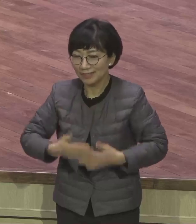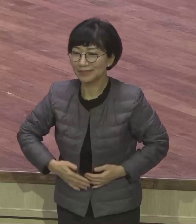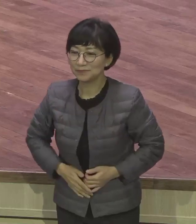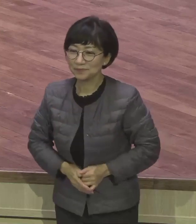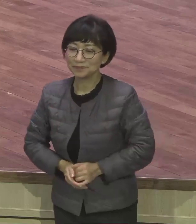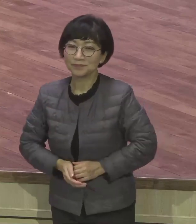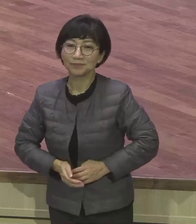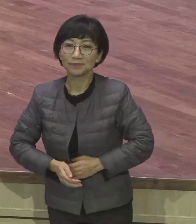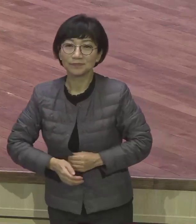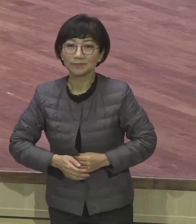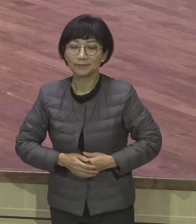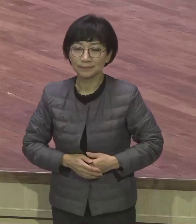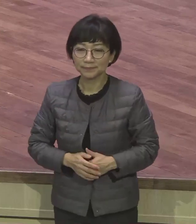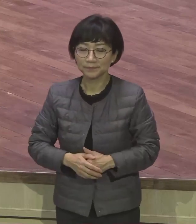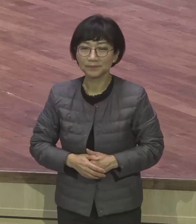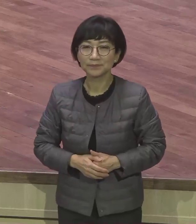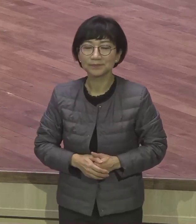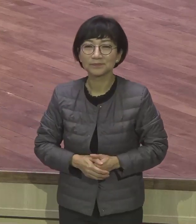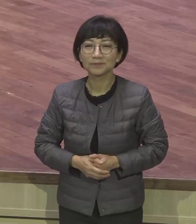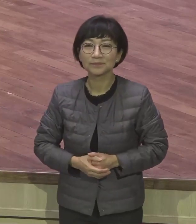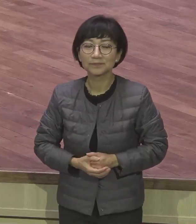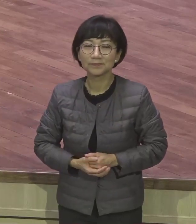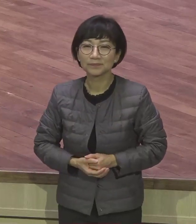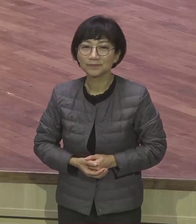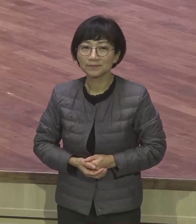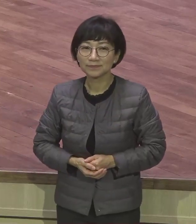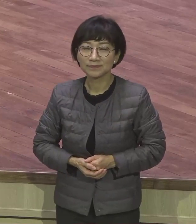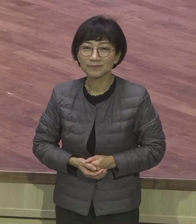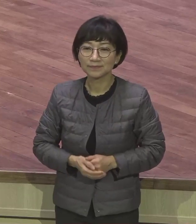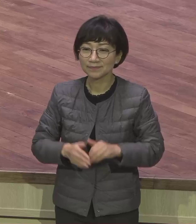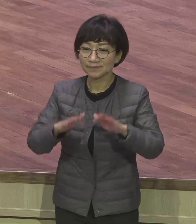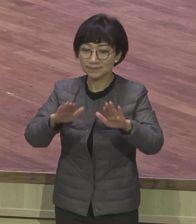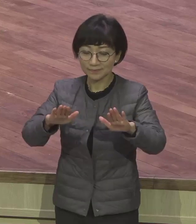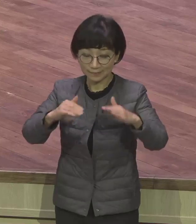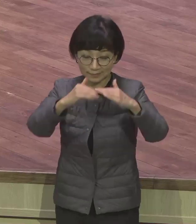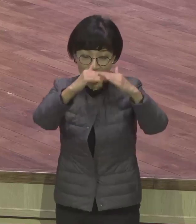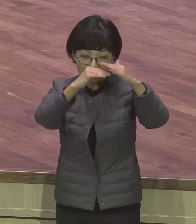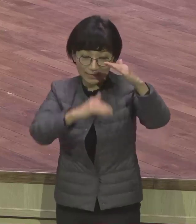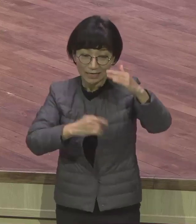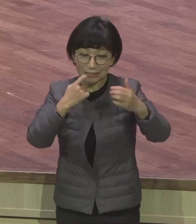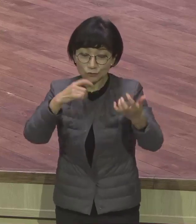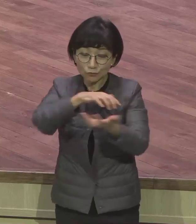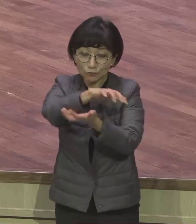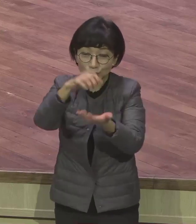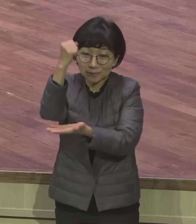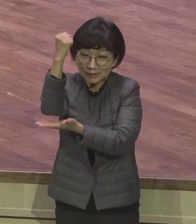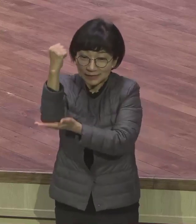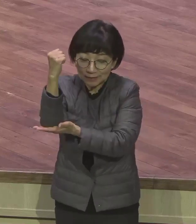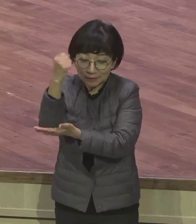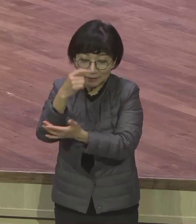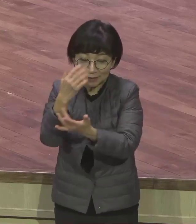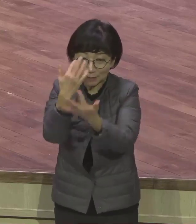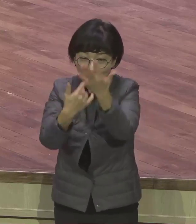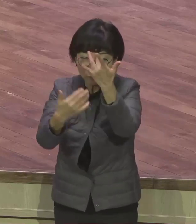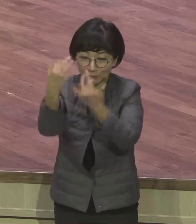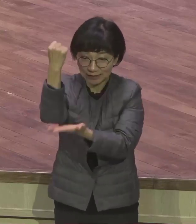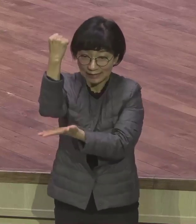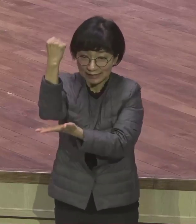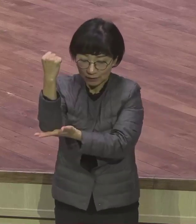지켜주신다 특별히 본문에 보면 이런 구름기동과 불기동이 백성 앞에서 어떻게 해요 떠나지